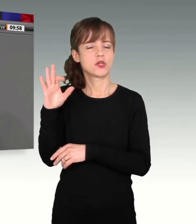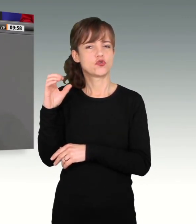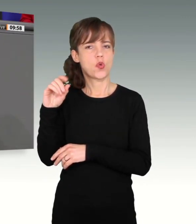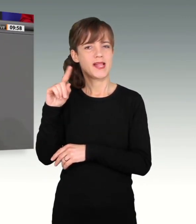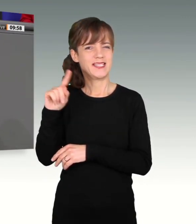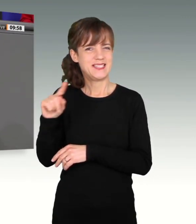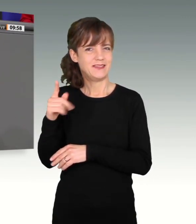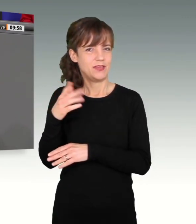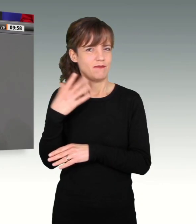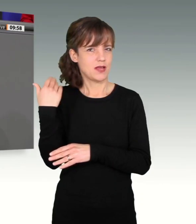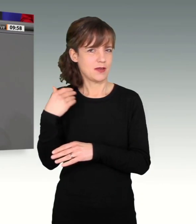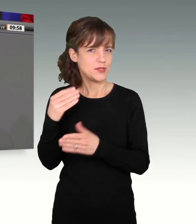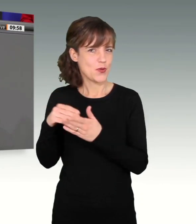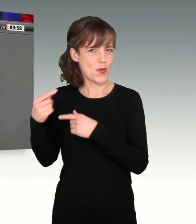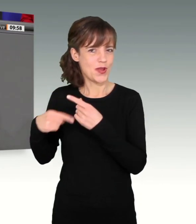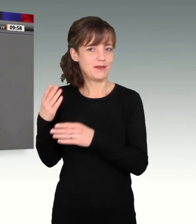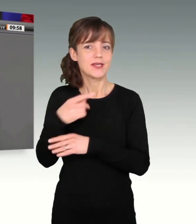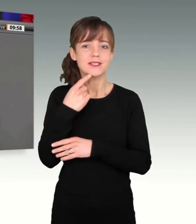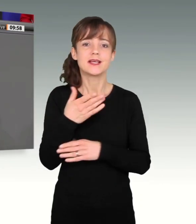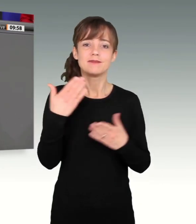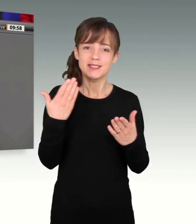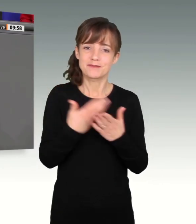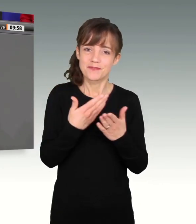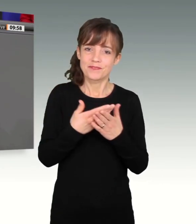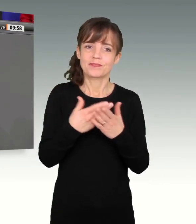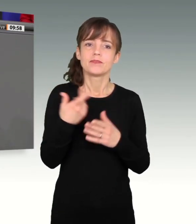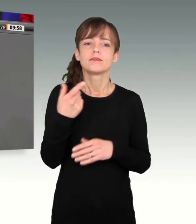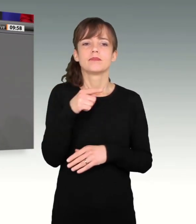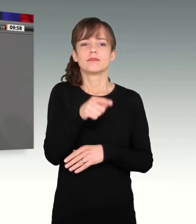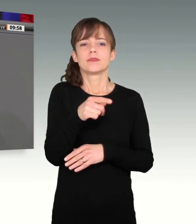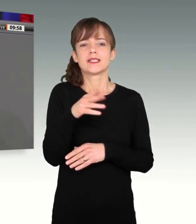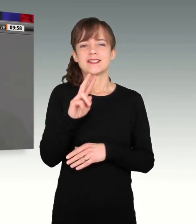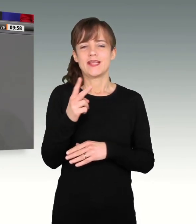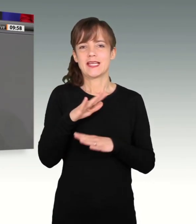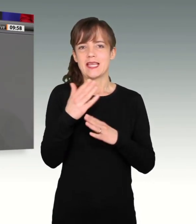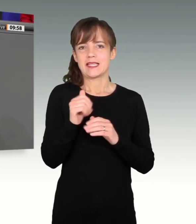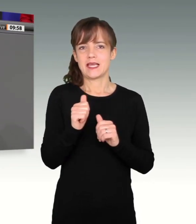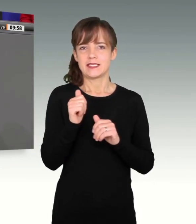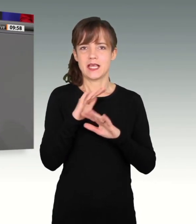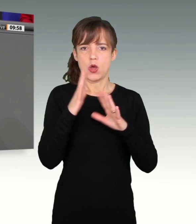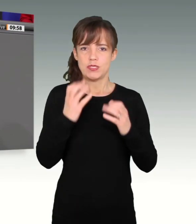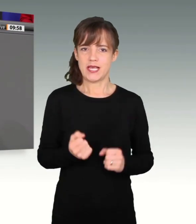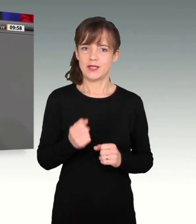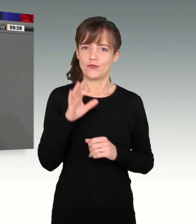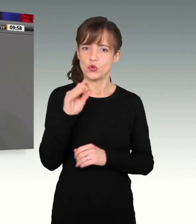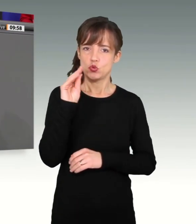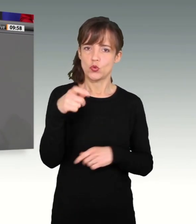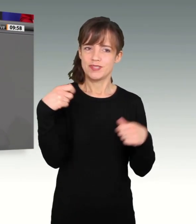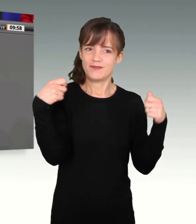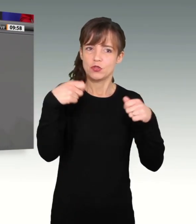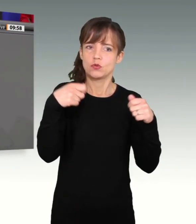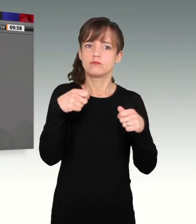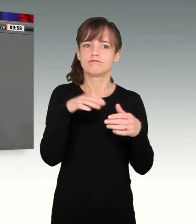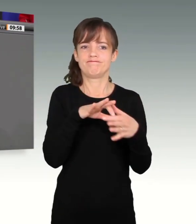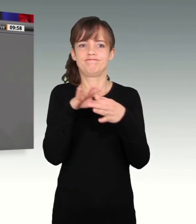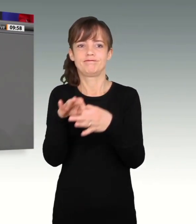28 Milliarden Euro mit dem zweiten Nachtragshaushalt für Zukunftsinvestitionen in den EKF verbracht